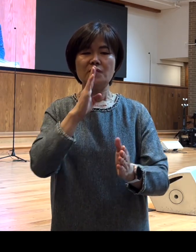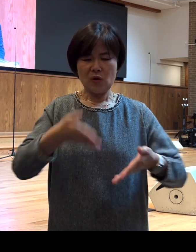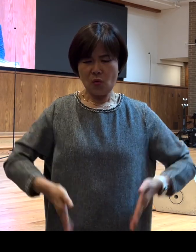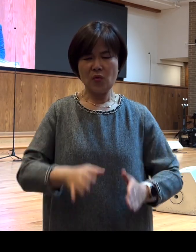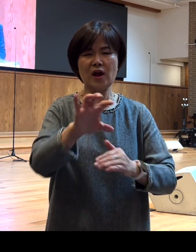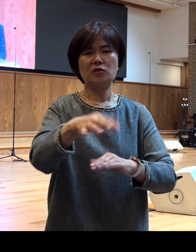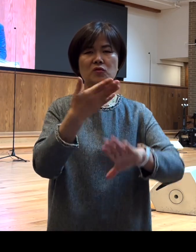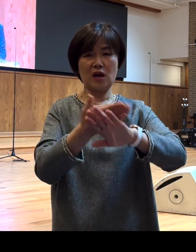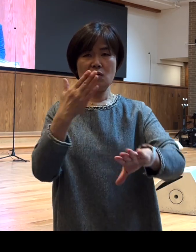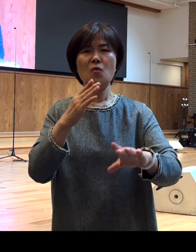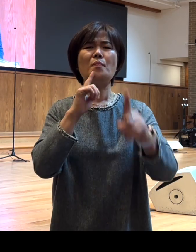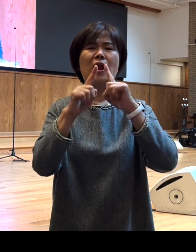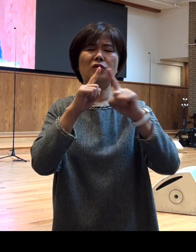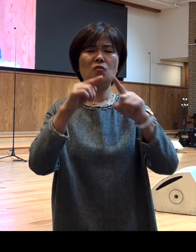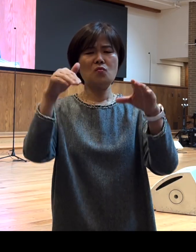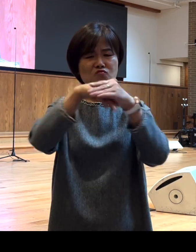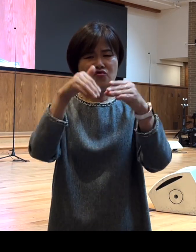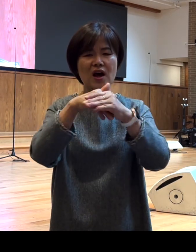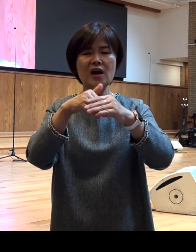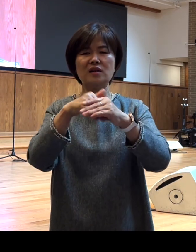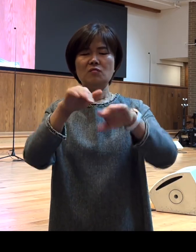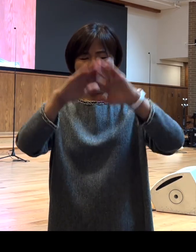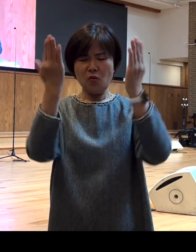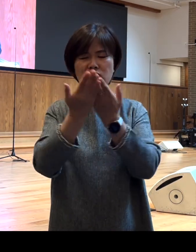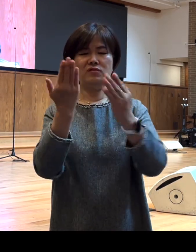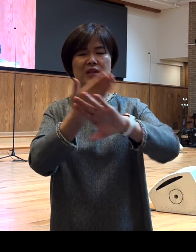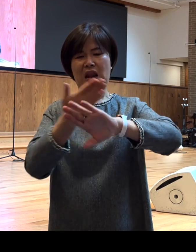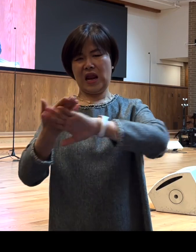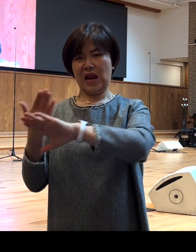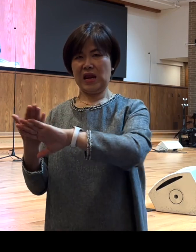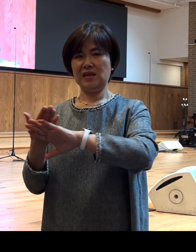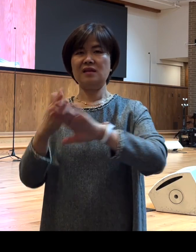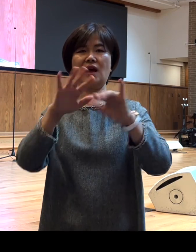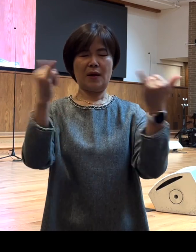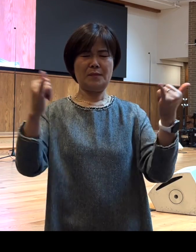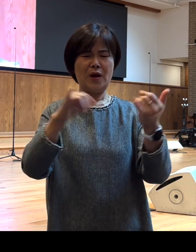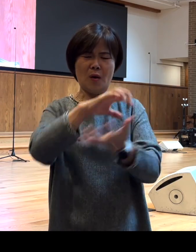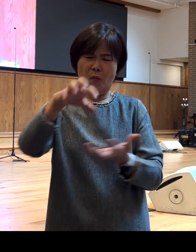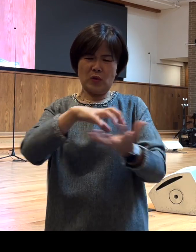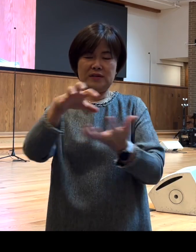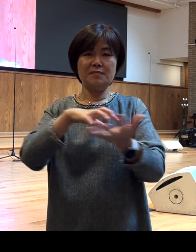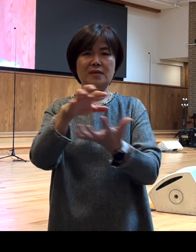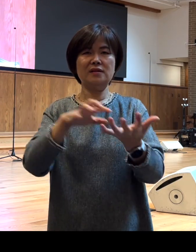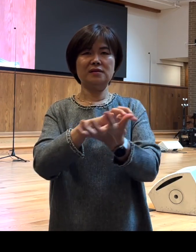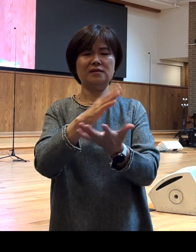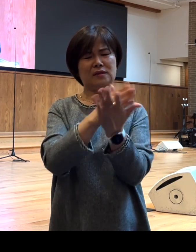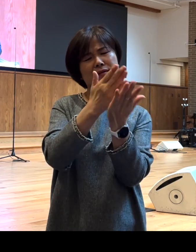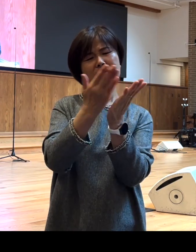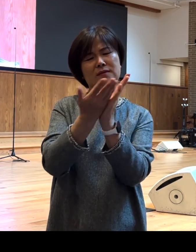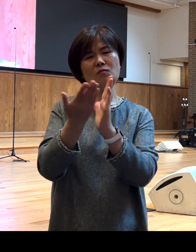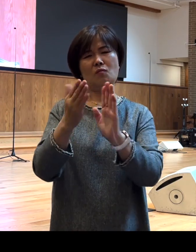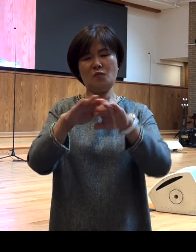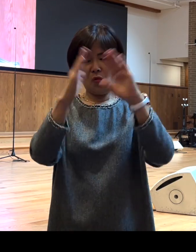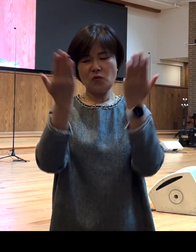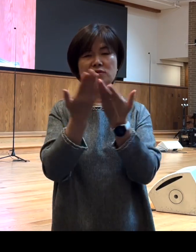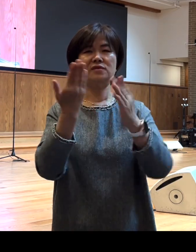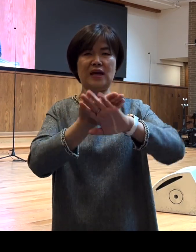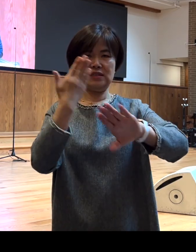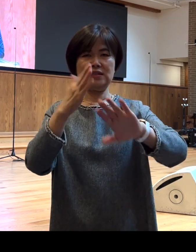언어와 문화와 인종을 달리했던 아주 복잡한 구성이었던 것을 우리에게 보여주고 있습니다